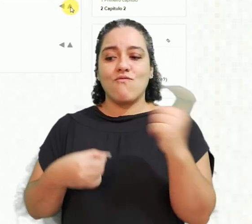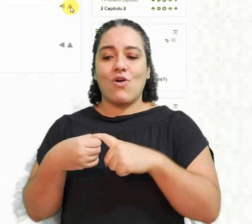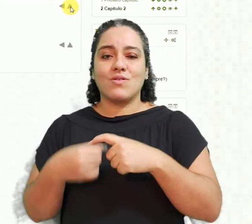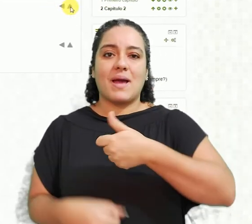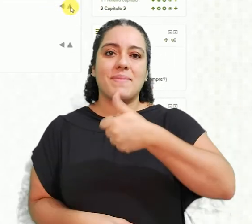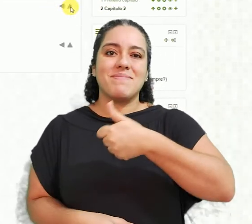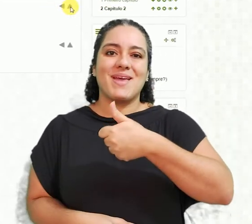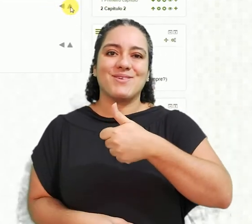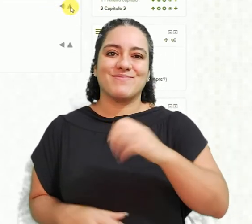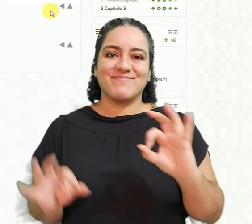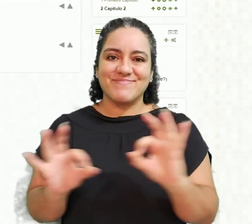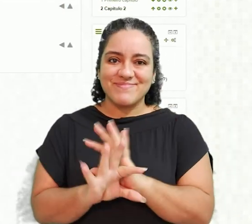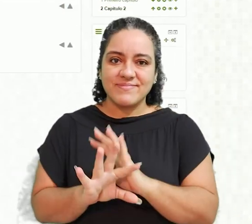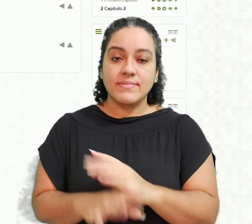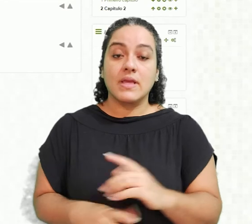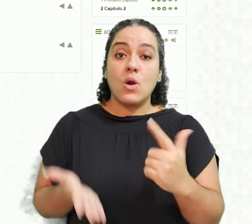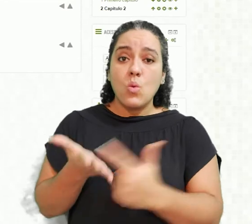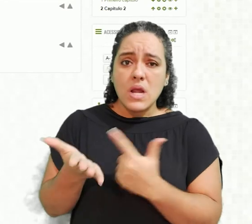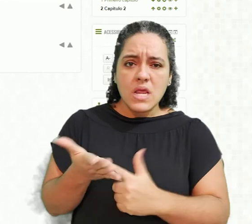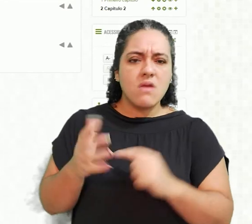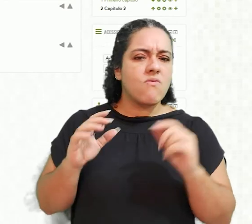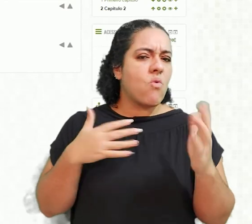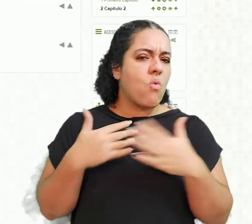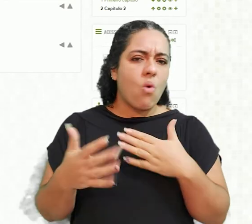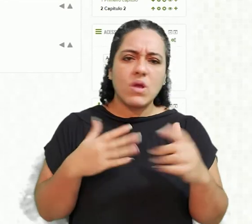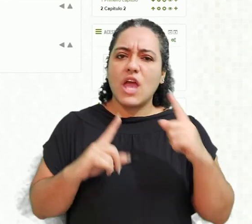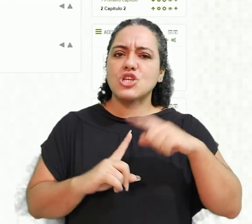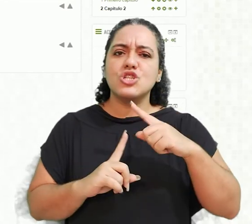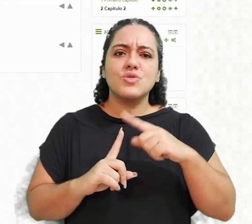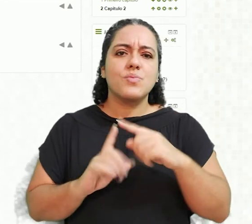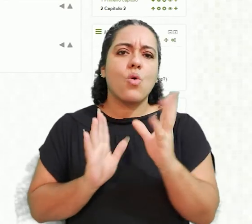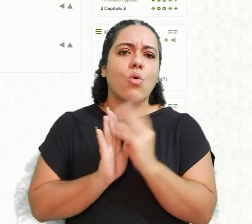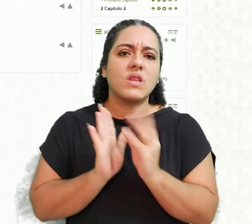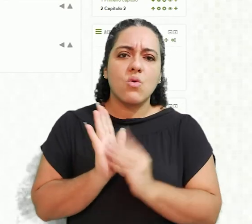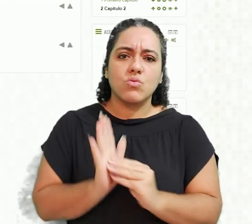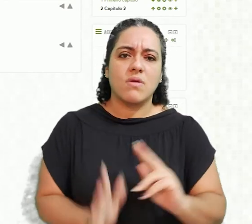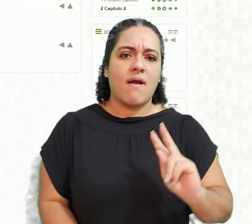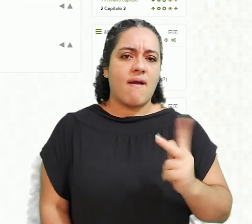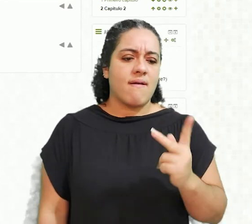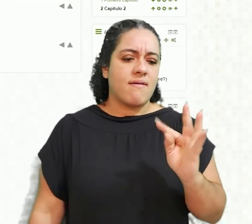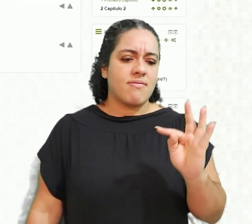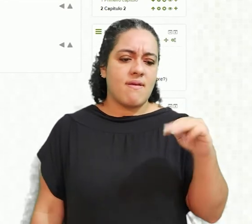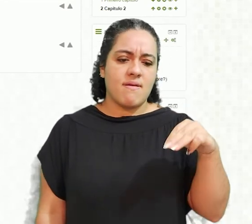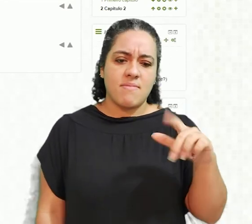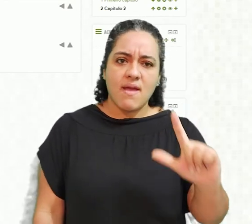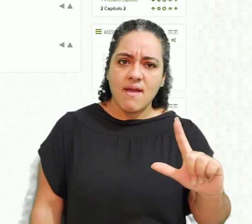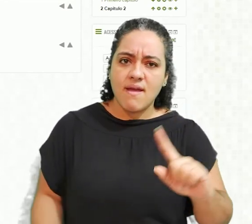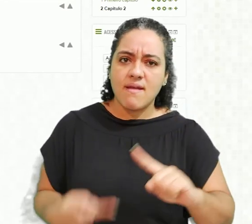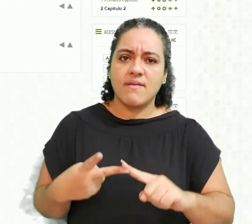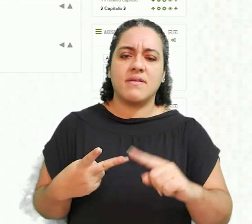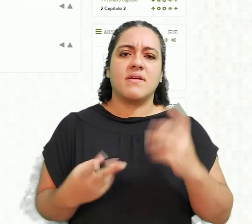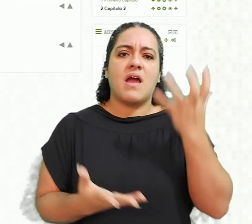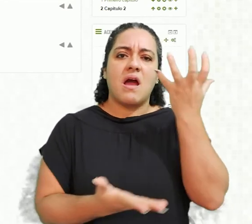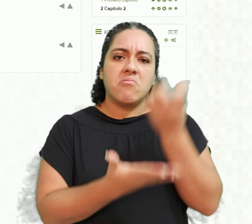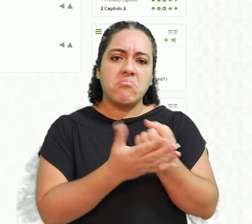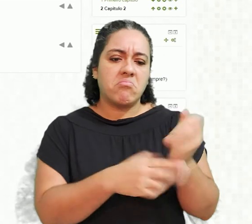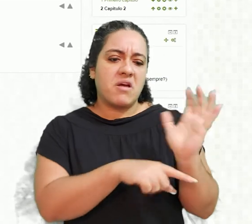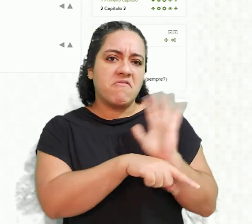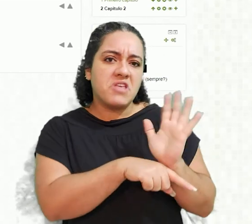ir para o capítulo 2, tá certo? O livro aceita qualquer tipo de conteúdo HTML, assim como vídeos, imagens, áudios,